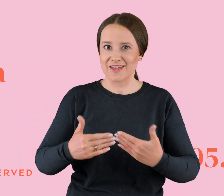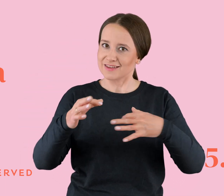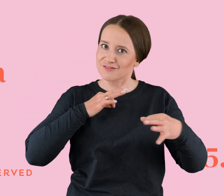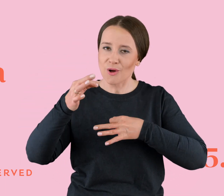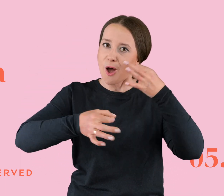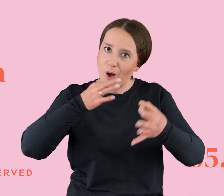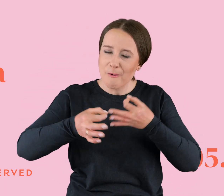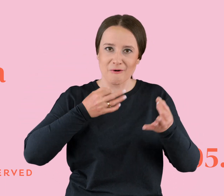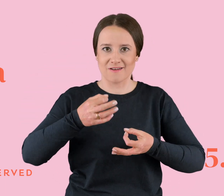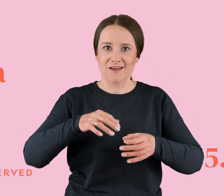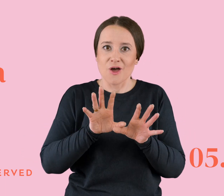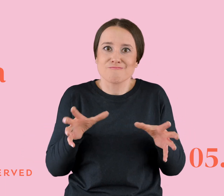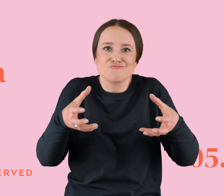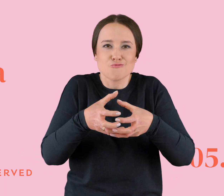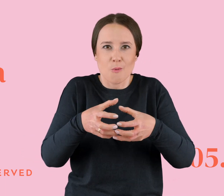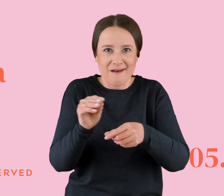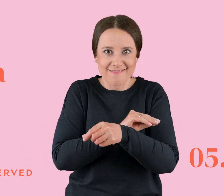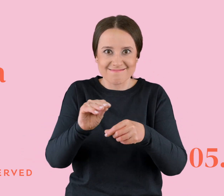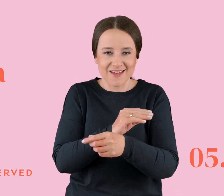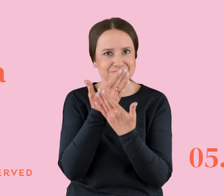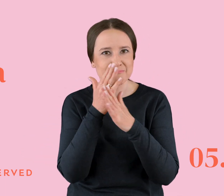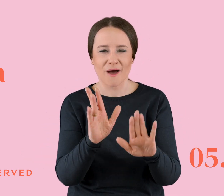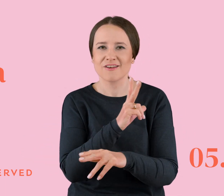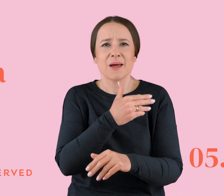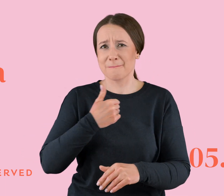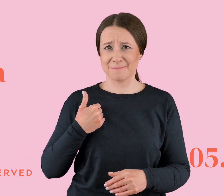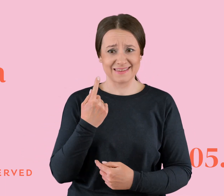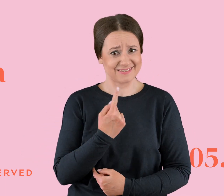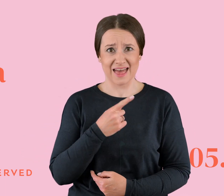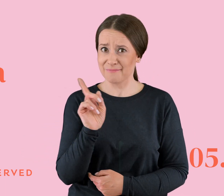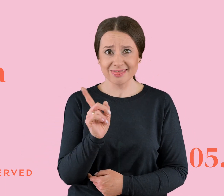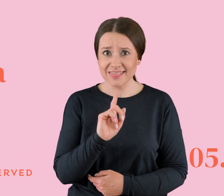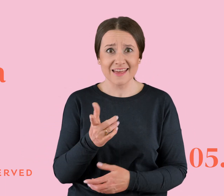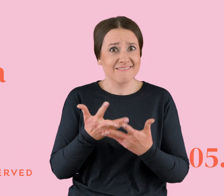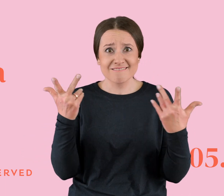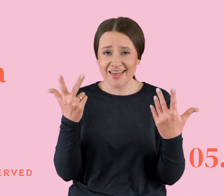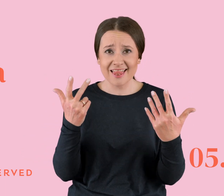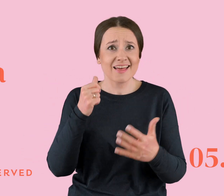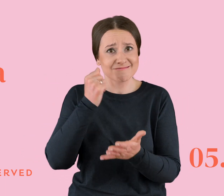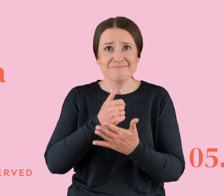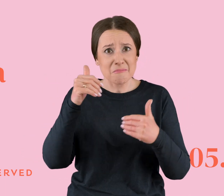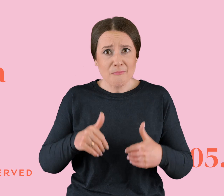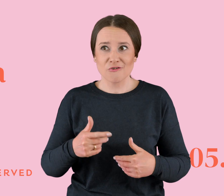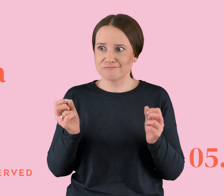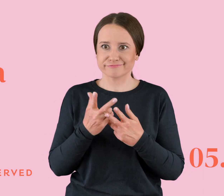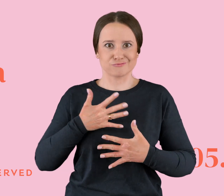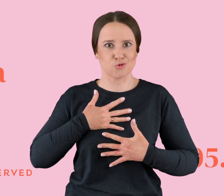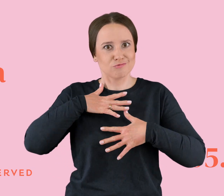w takiej terapii grupowej pokazuje się, że my nie jesteśmy w tym kół sami i z wieloma rzeczami można się utożsamić. I można też